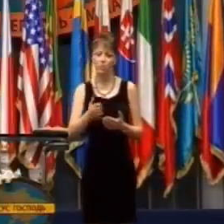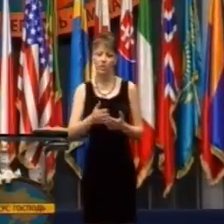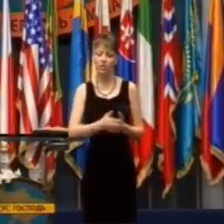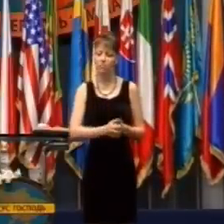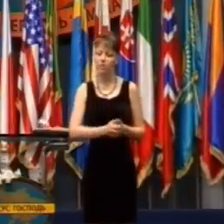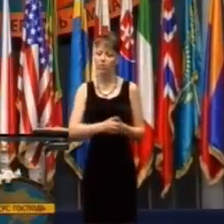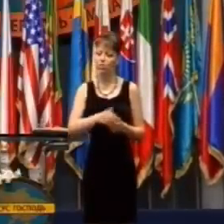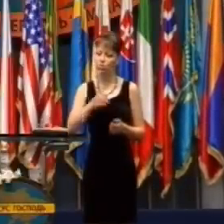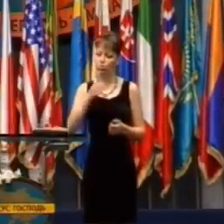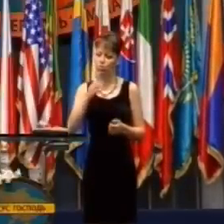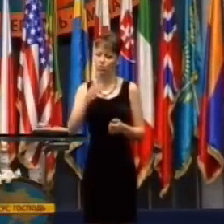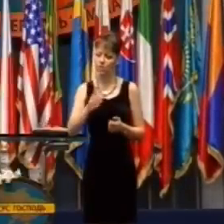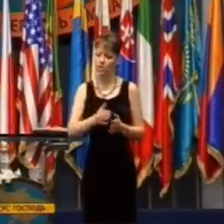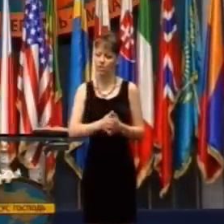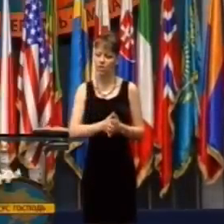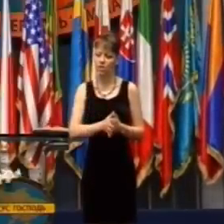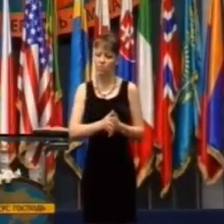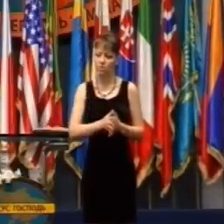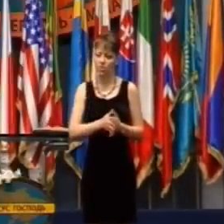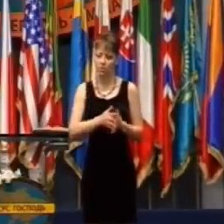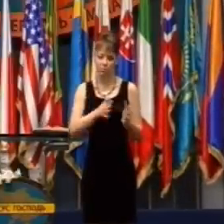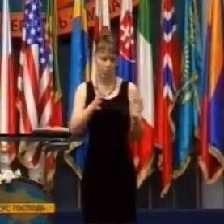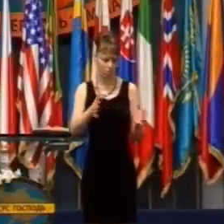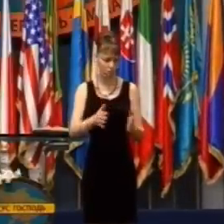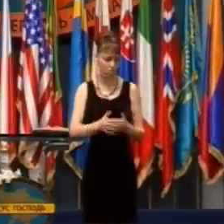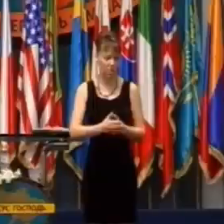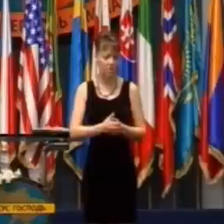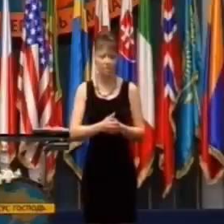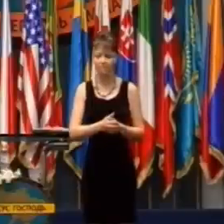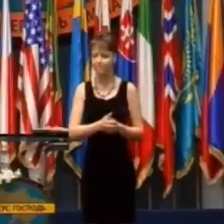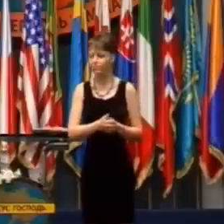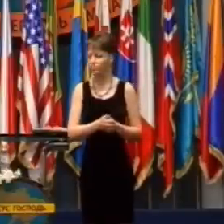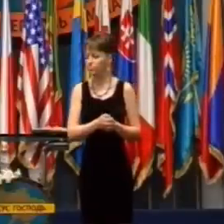Keď sme prišli do nemocnice, tak nás zobrali na Áro